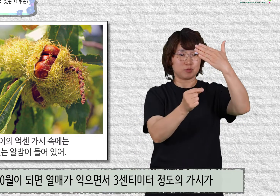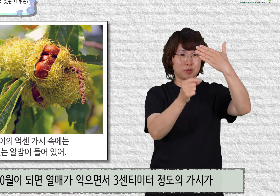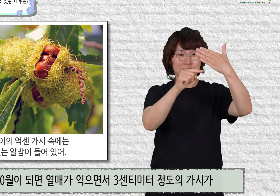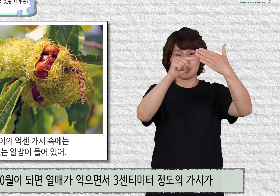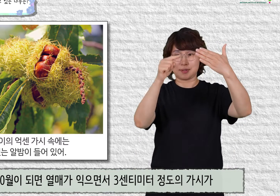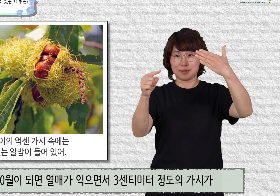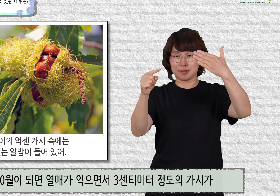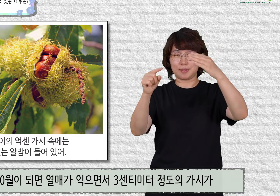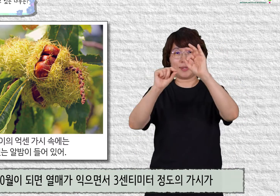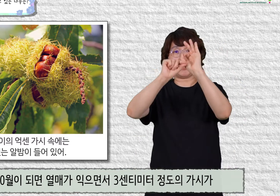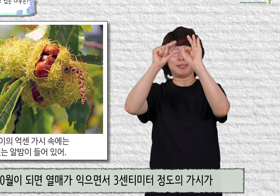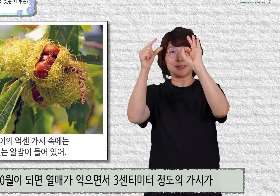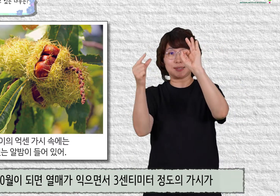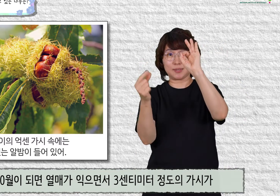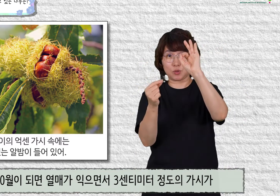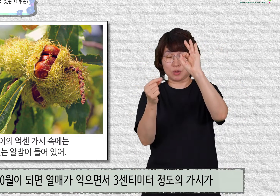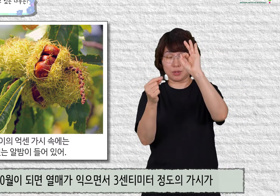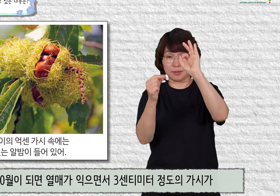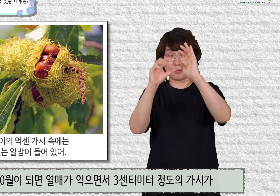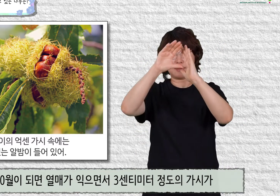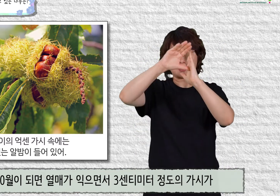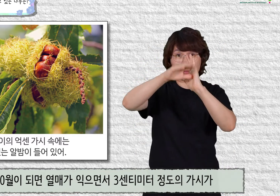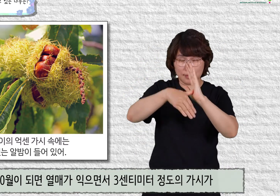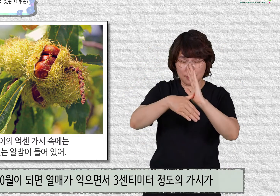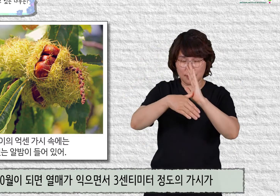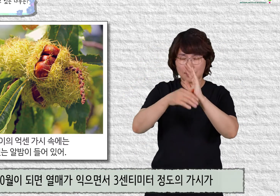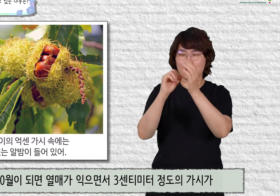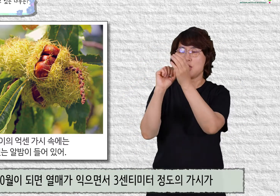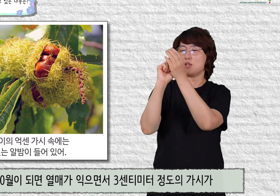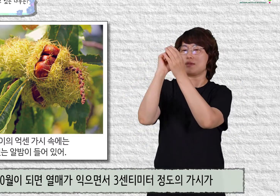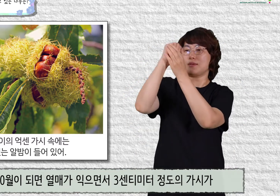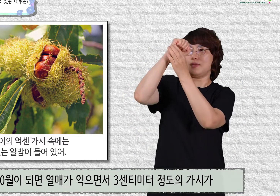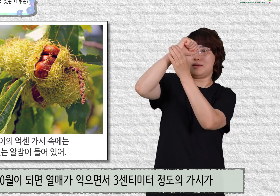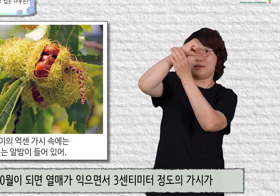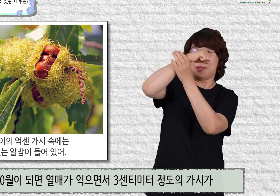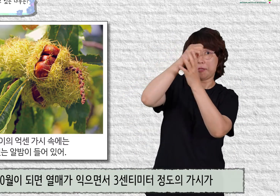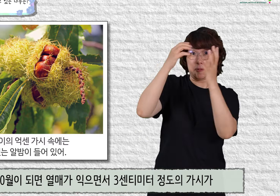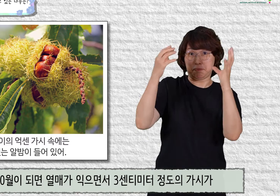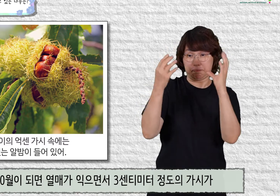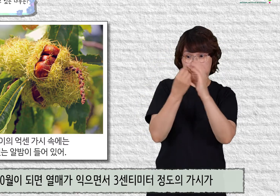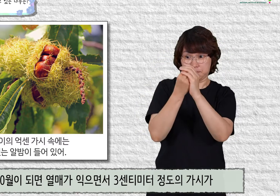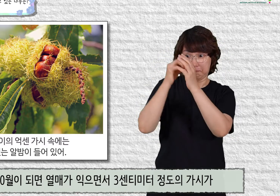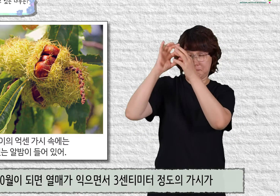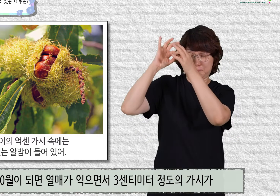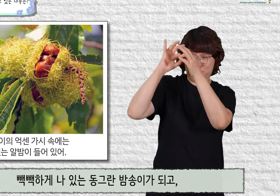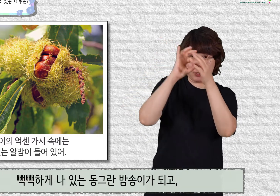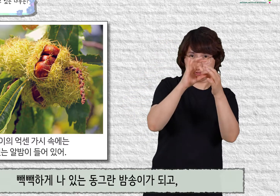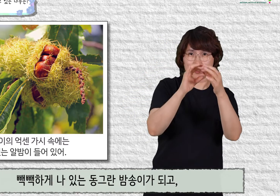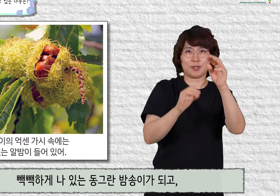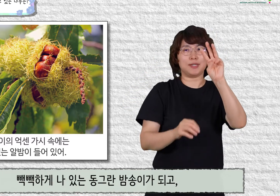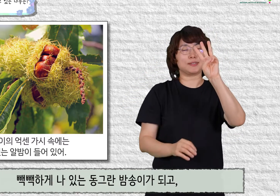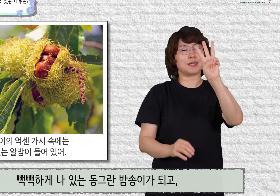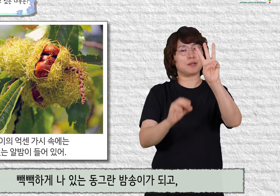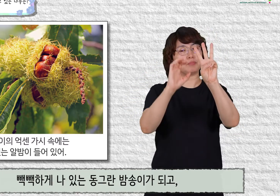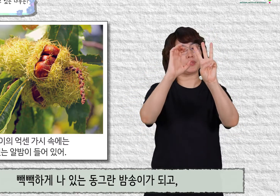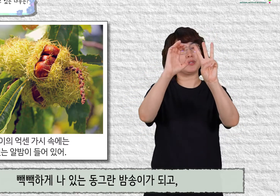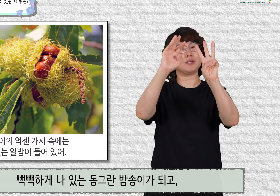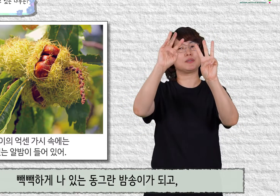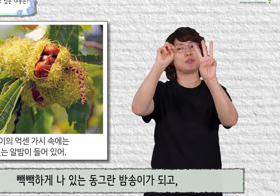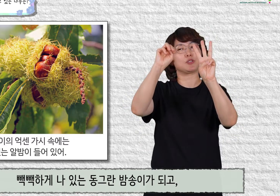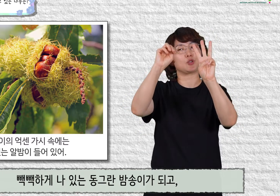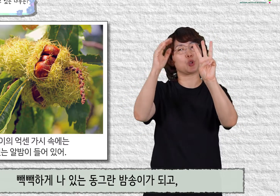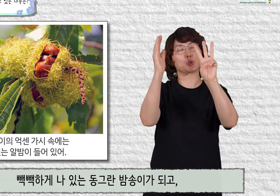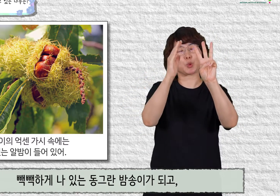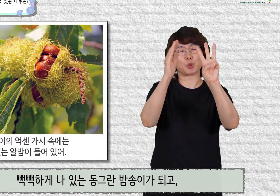9월에서 10월이 되면 열매가 익으면서 3cm 정도의 가시가 빽빽하게 나 있는